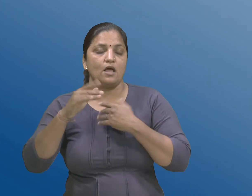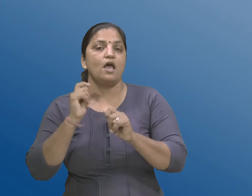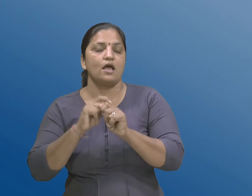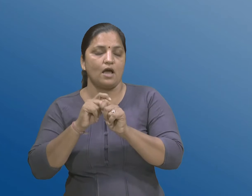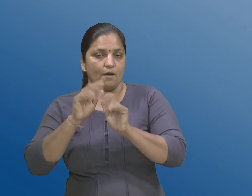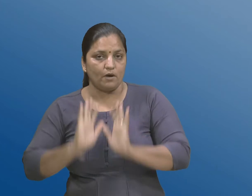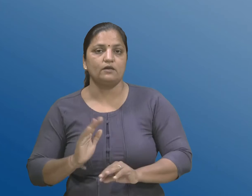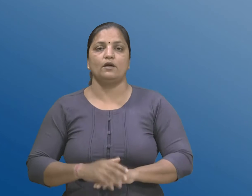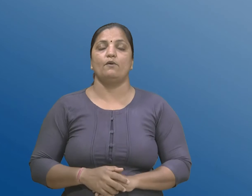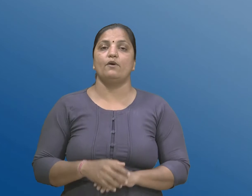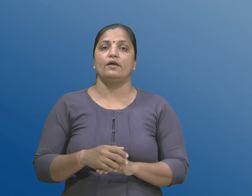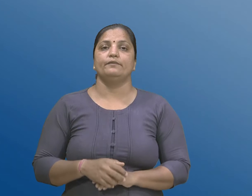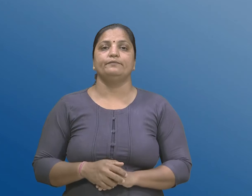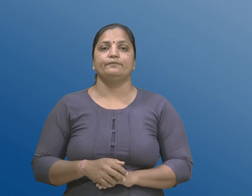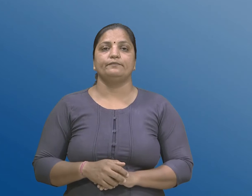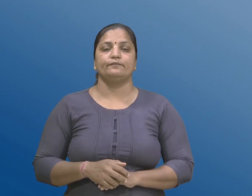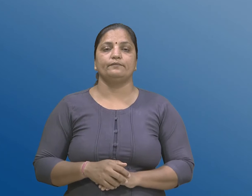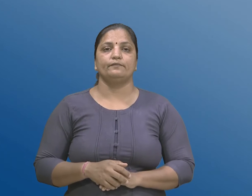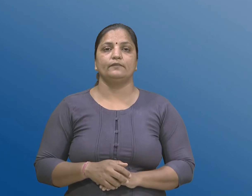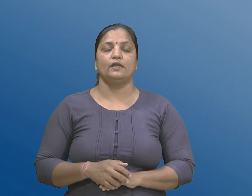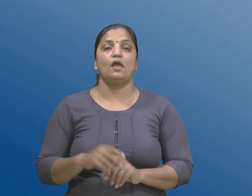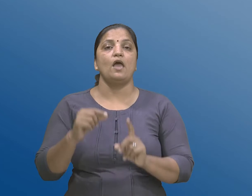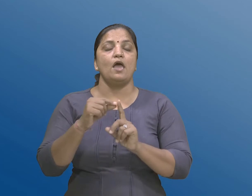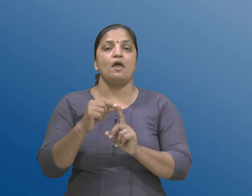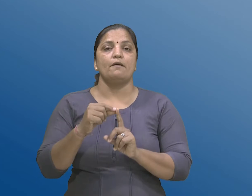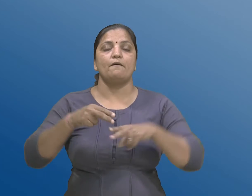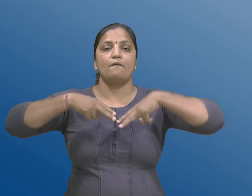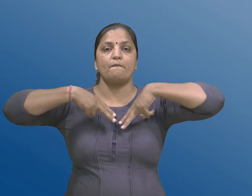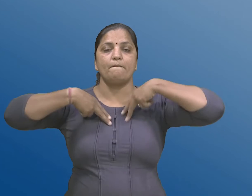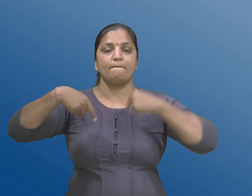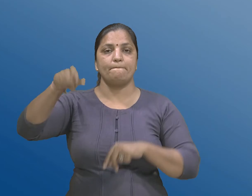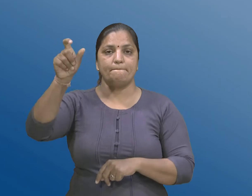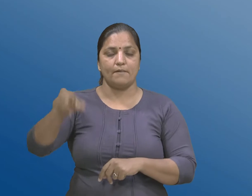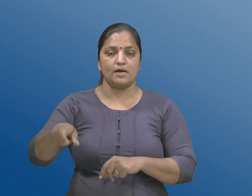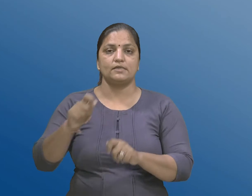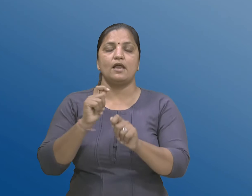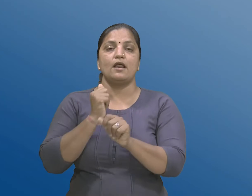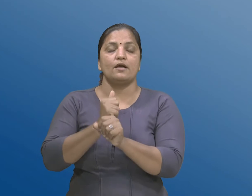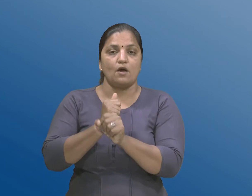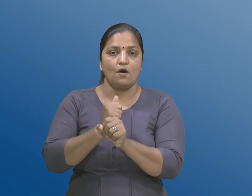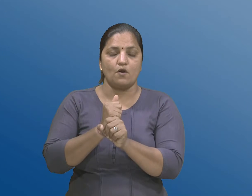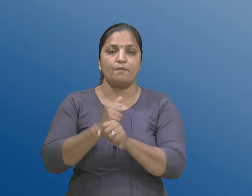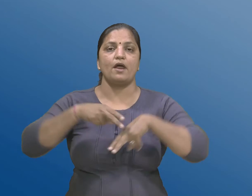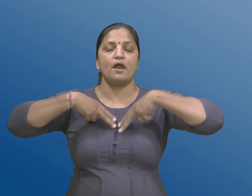तेने पब्लिक प्रोसीक्यूटर सरकारी फौजदारी वकील